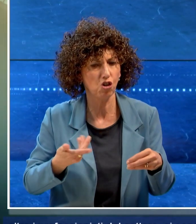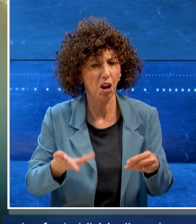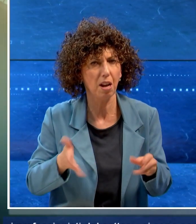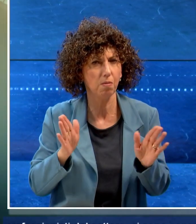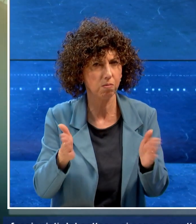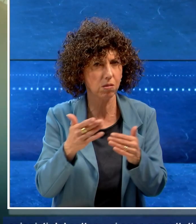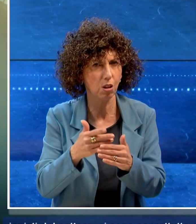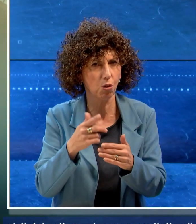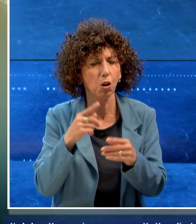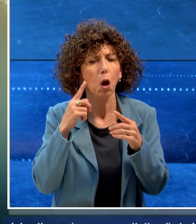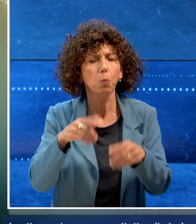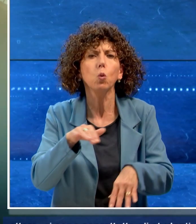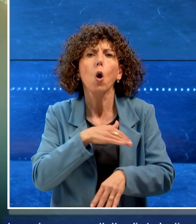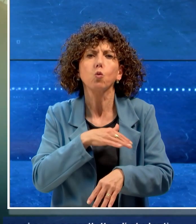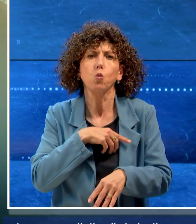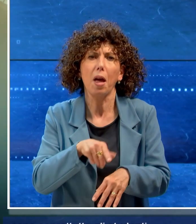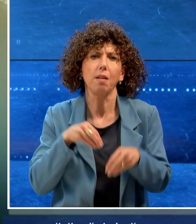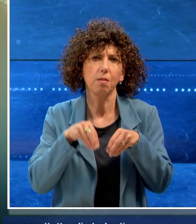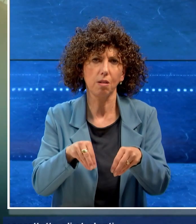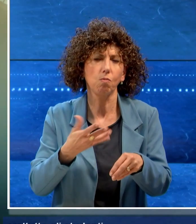soprattutto gli studenti.